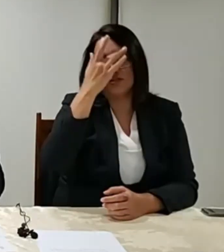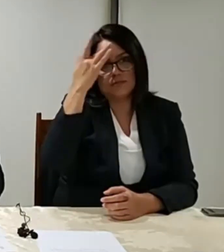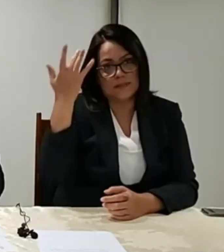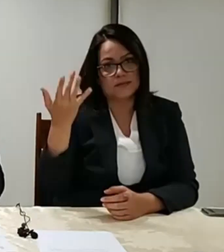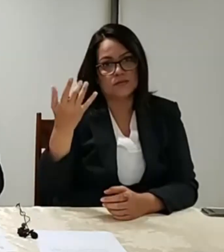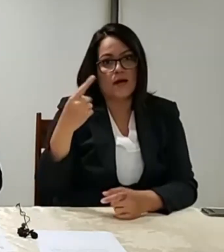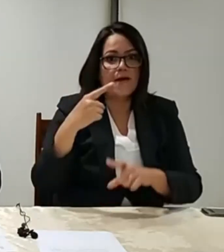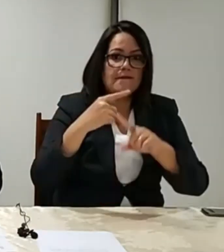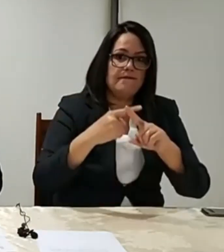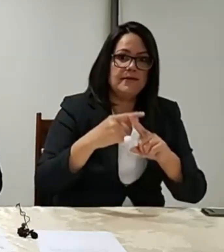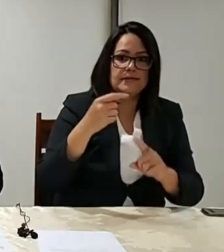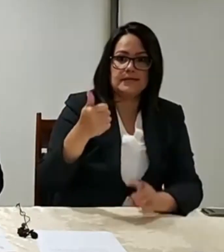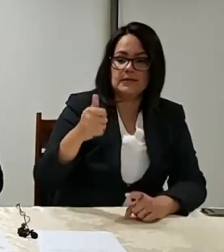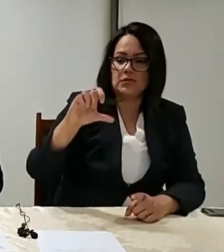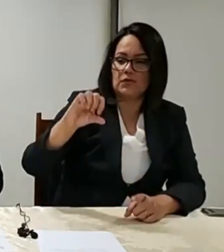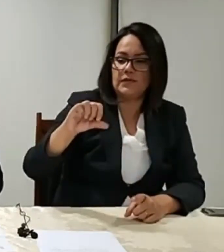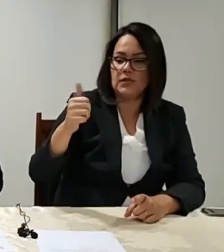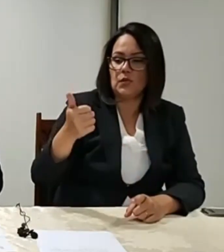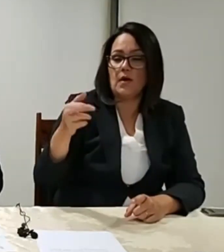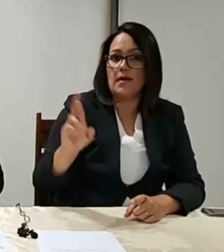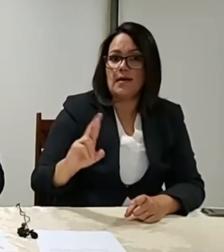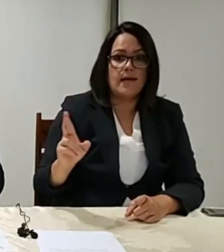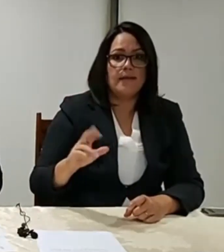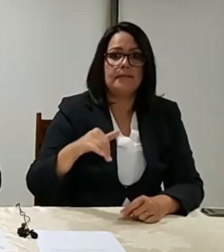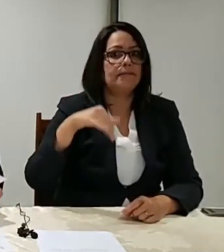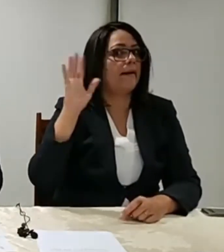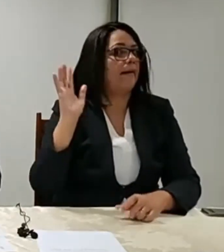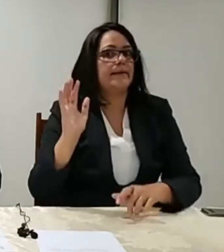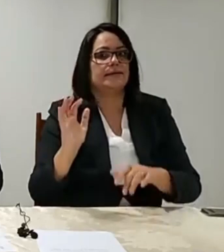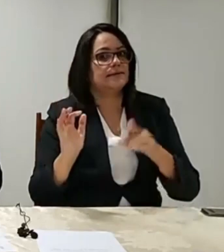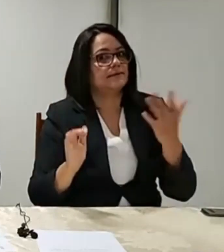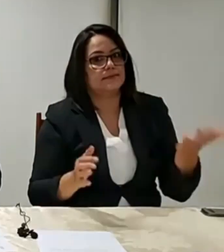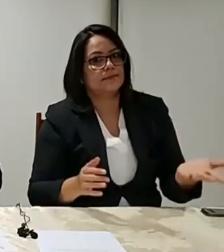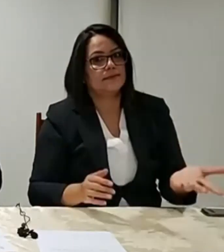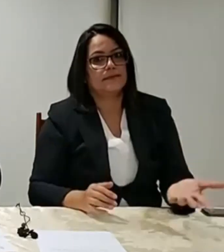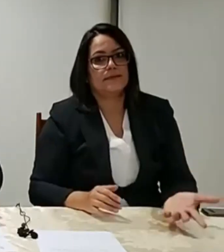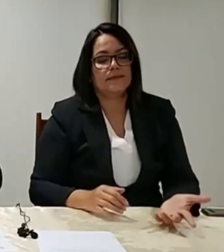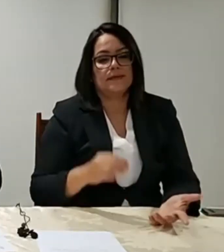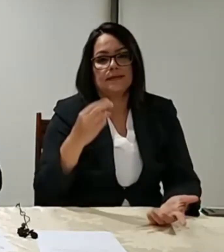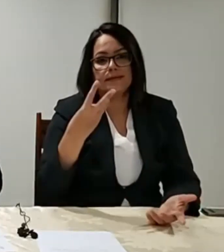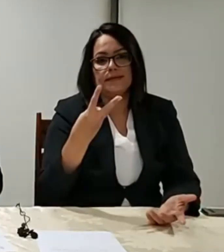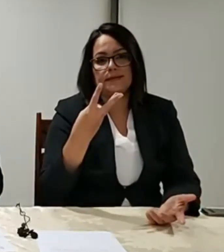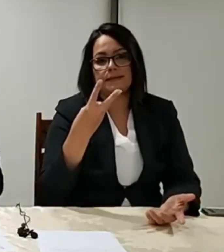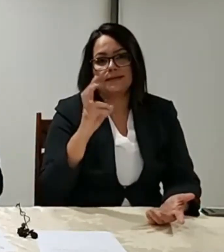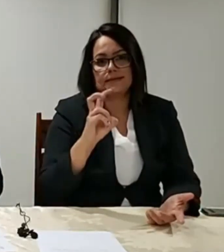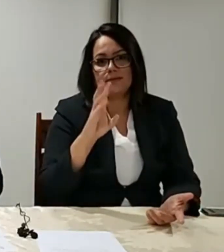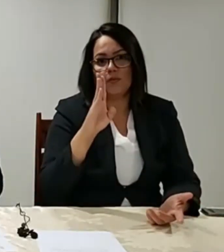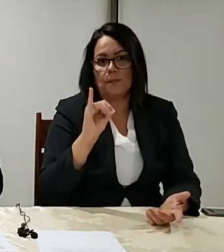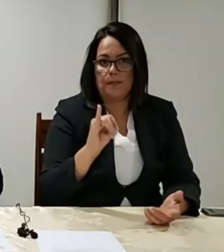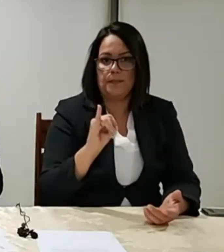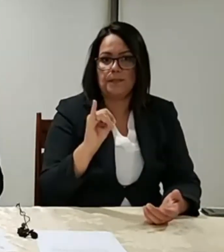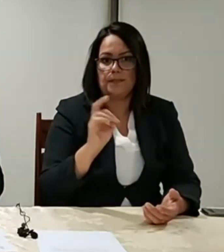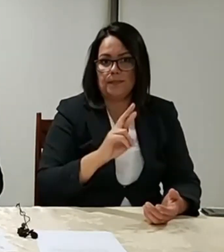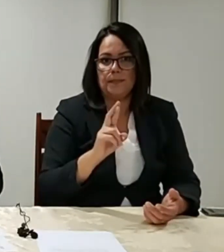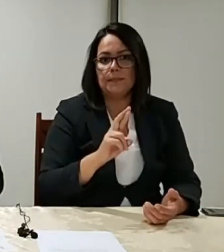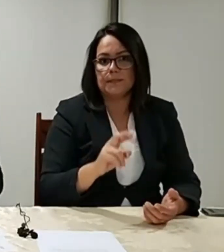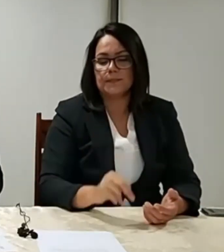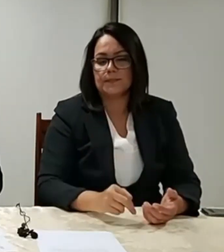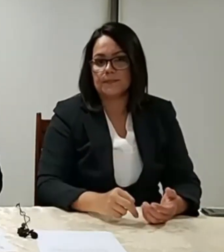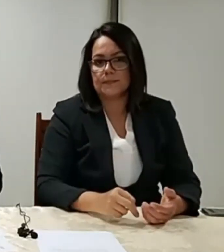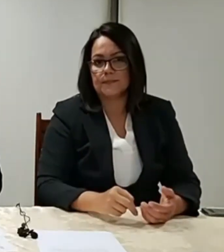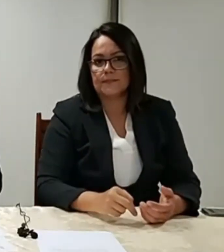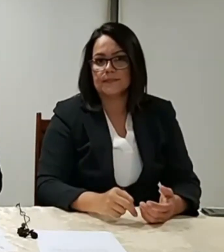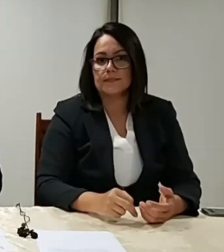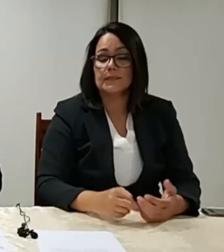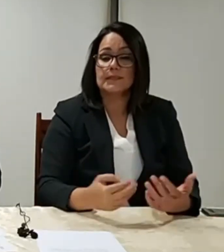vezes 191 reais, dá mais de, em torno de 35 bilhões de reais, certo? Então,